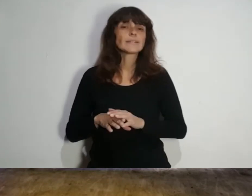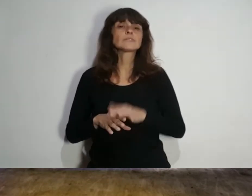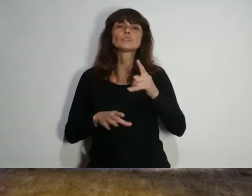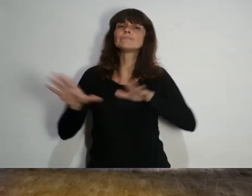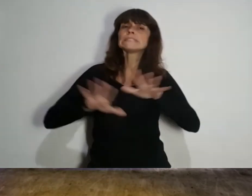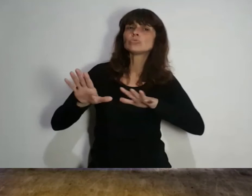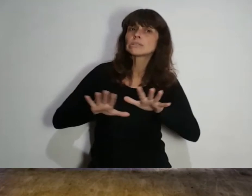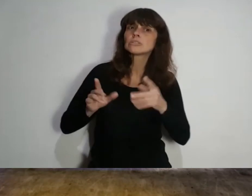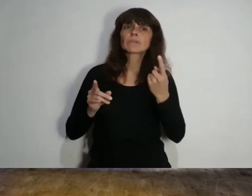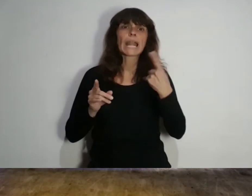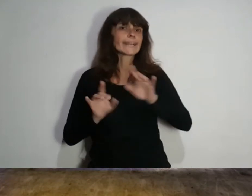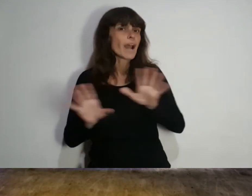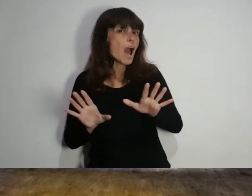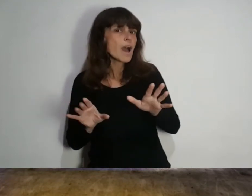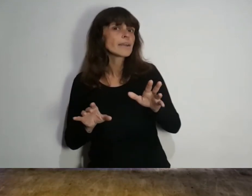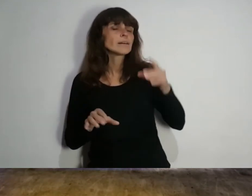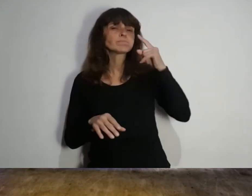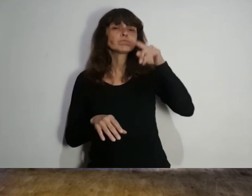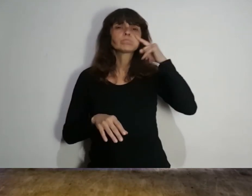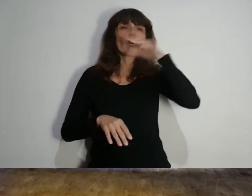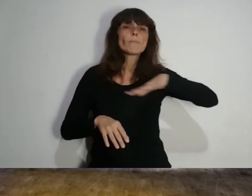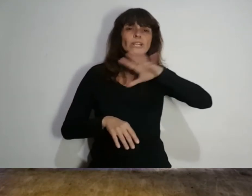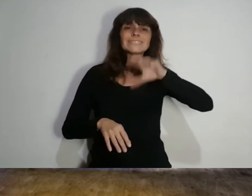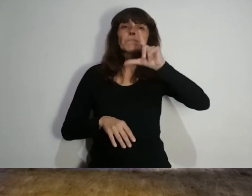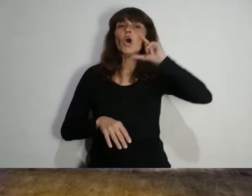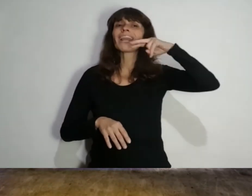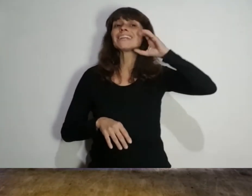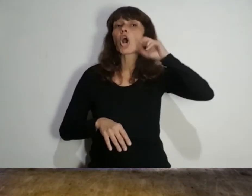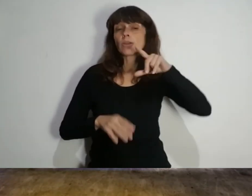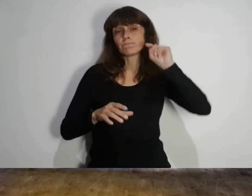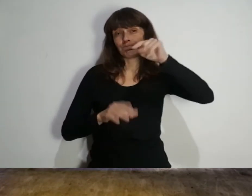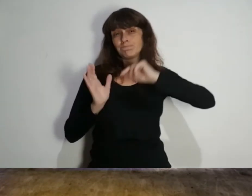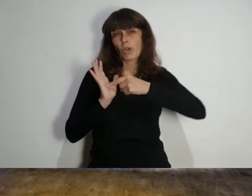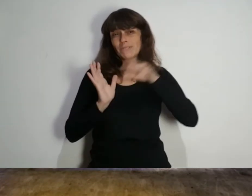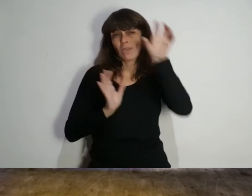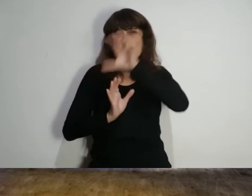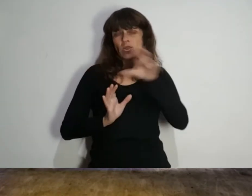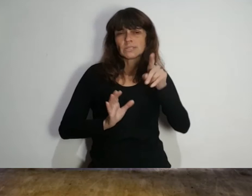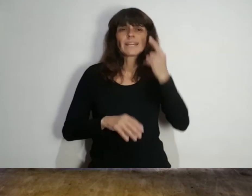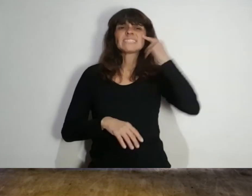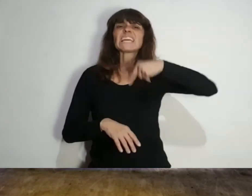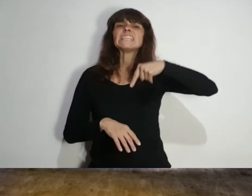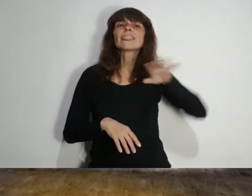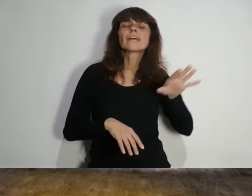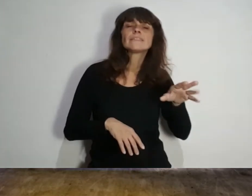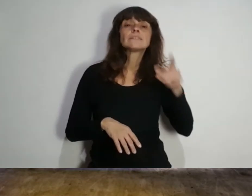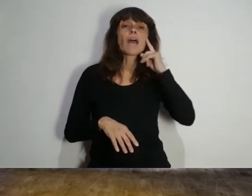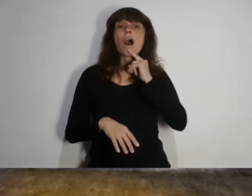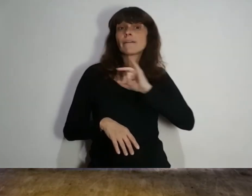Irregularidades una situación llamativa se vive en el municipio de Lincoln donde su intendente